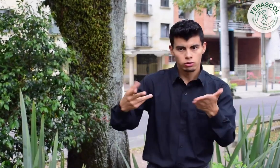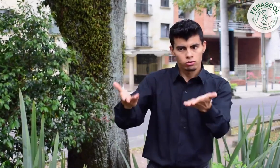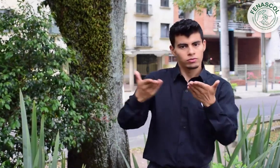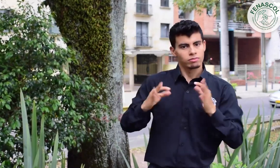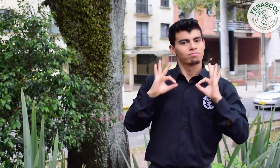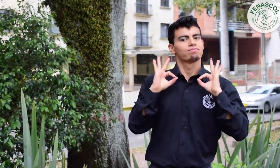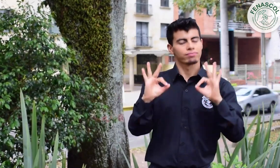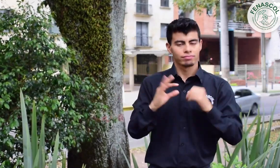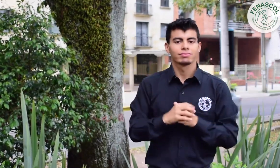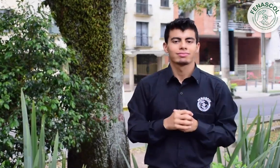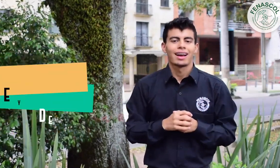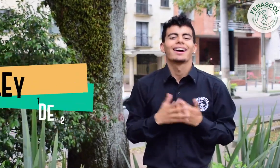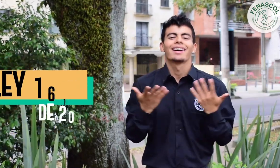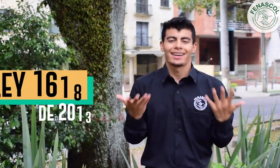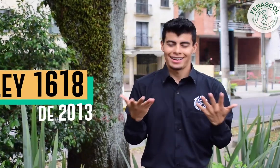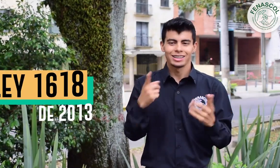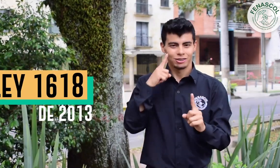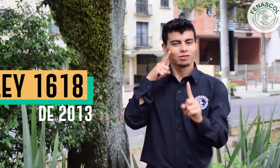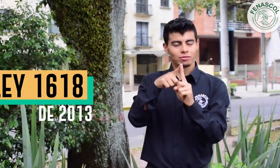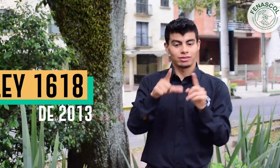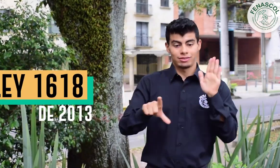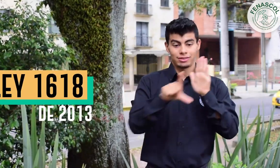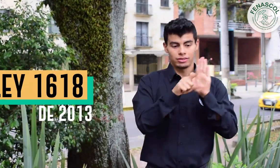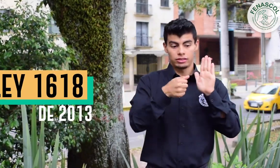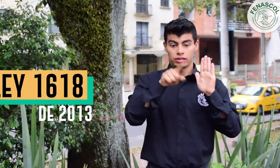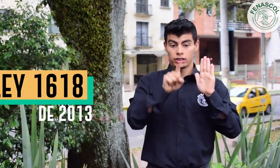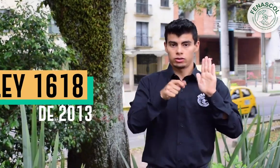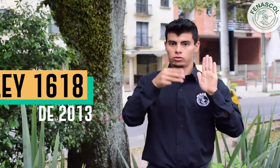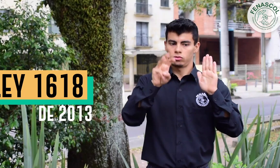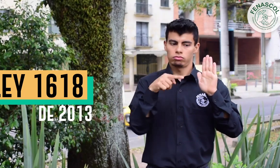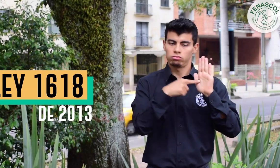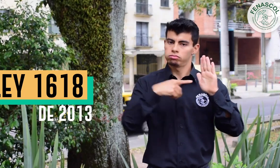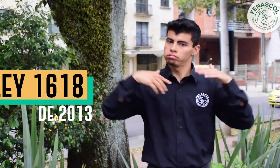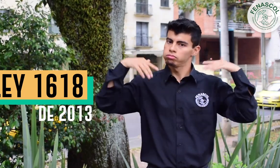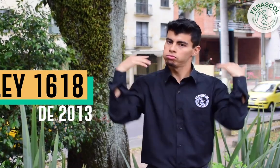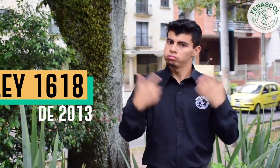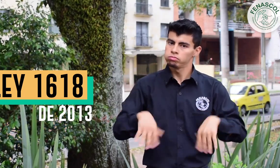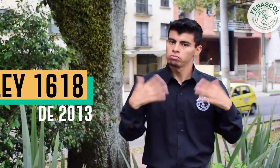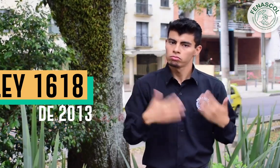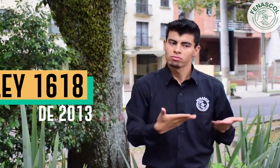propósitos de esta ley es que en Colombia haya equidad en el cumplimiento de los derechos.